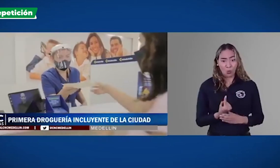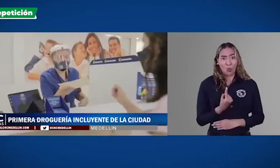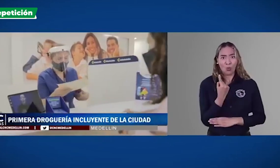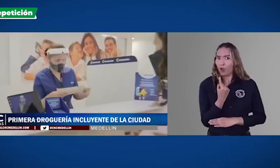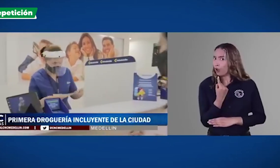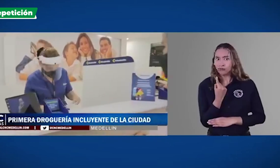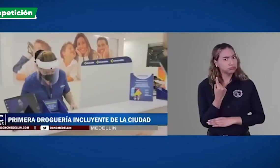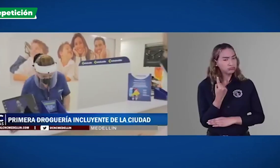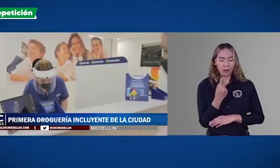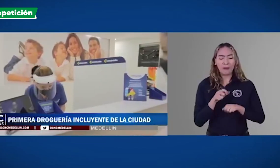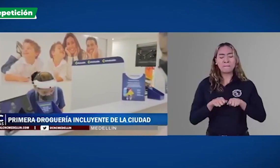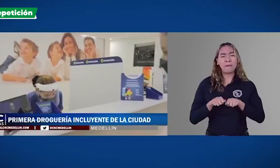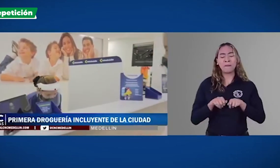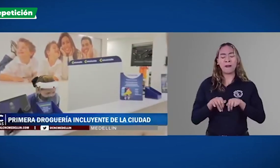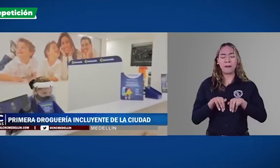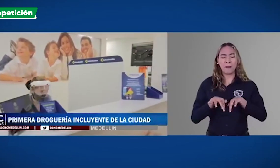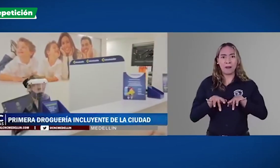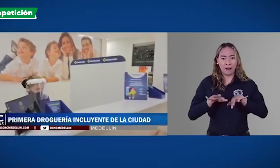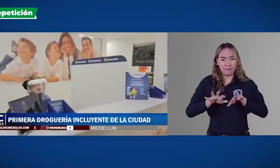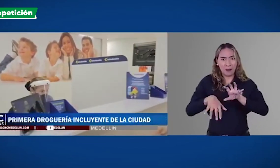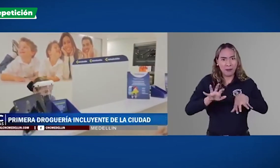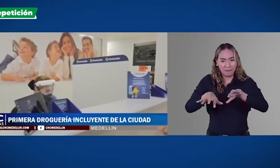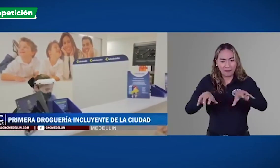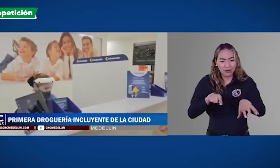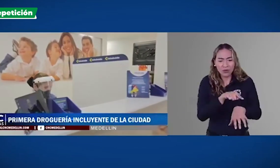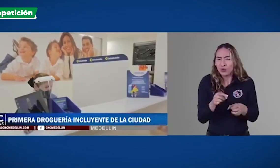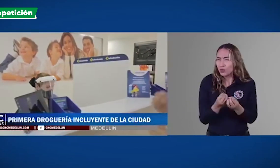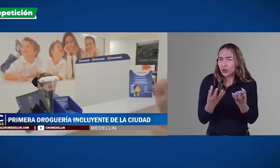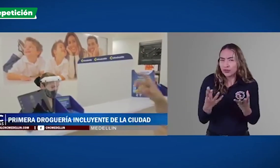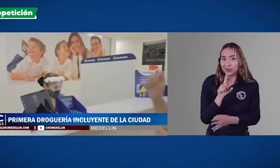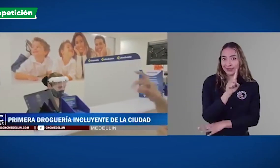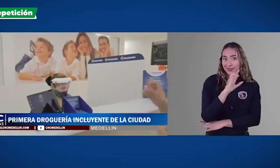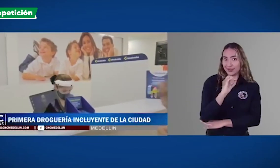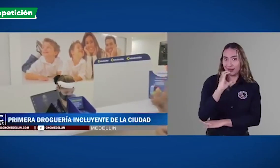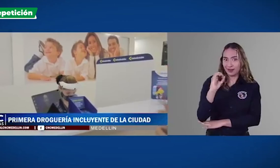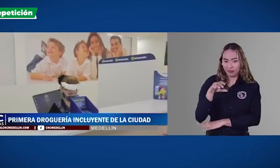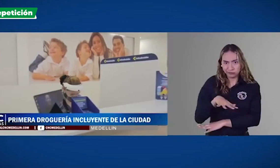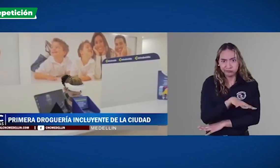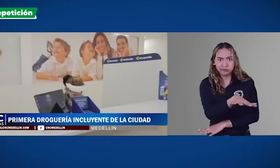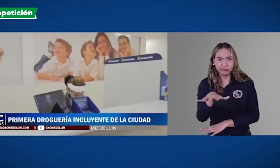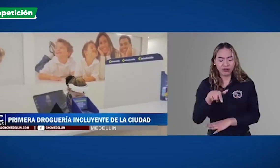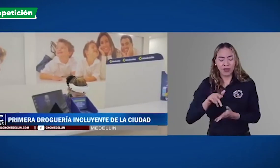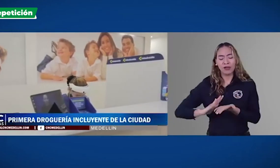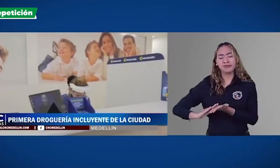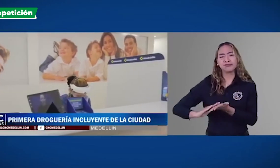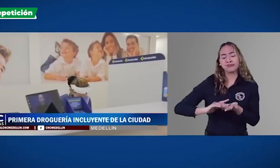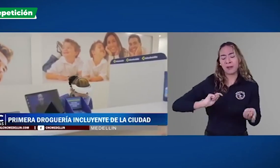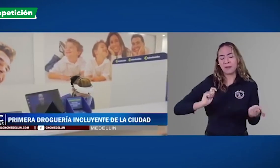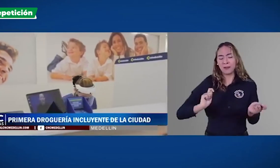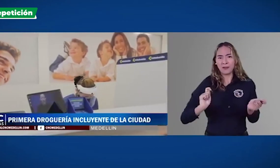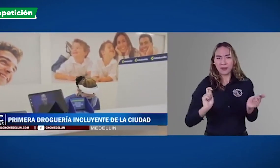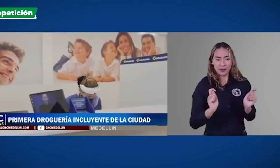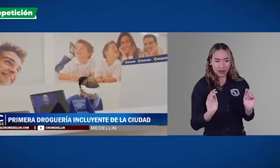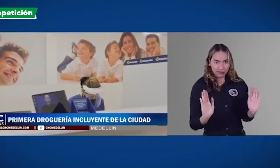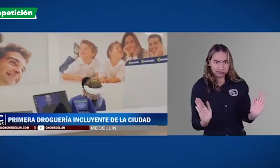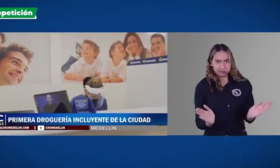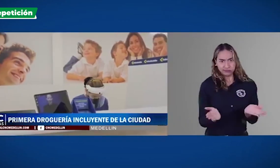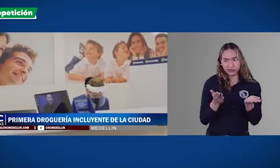droguerías incluyentes continuará en expansión en 2021 con la adaptación de 100 establecimientos farmacéuticos